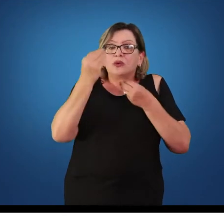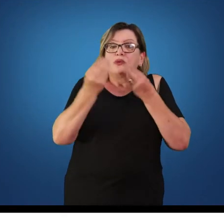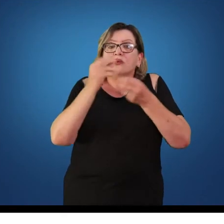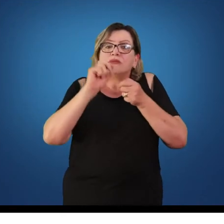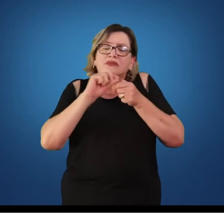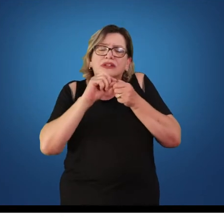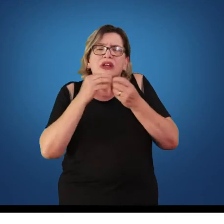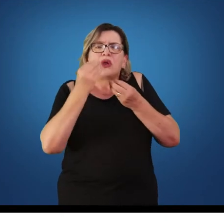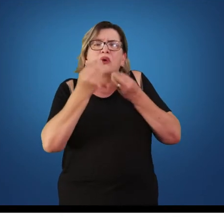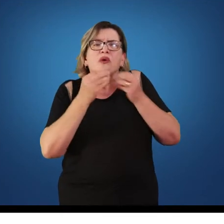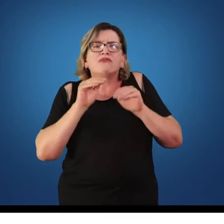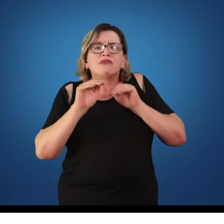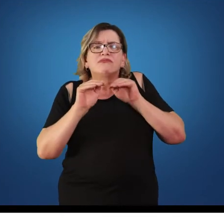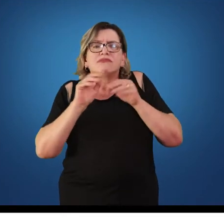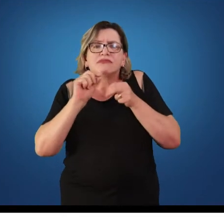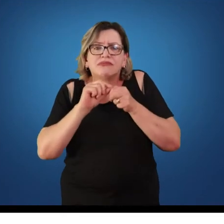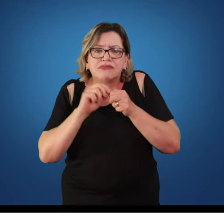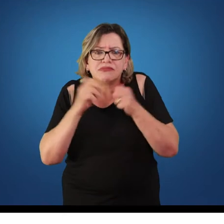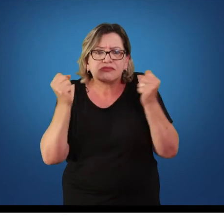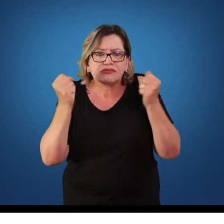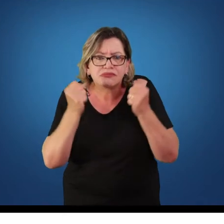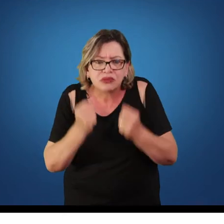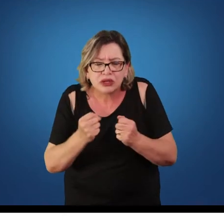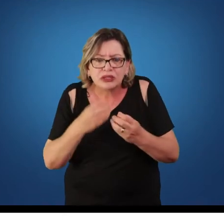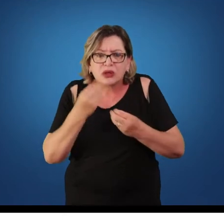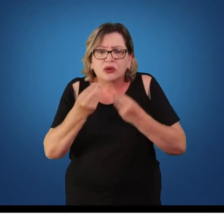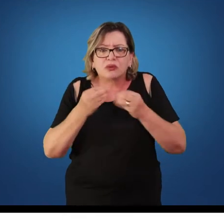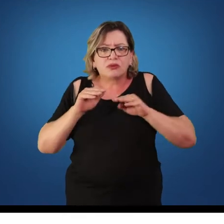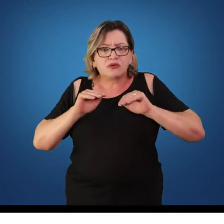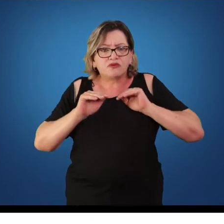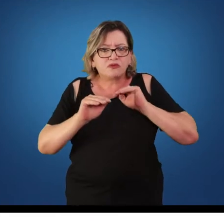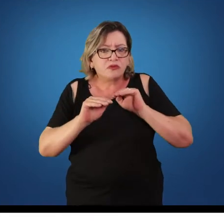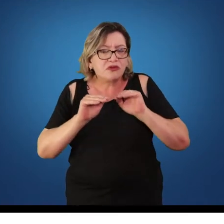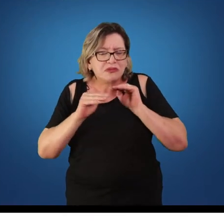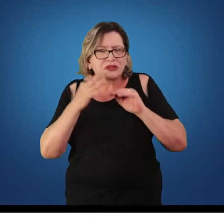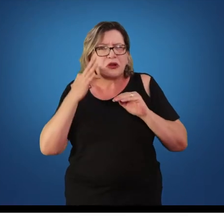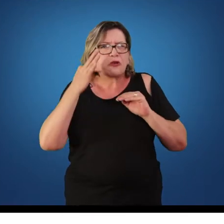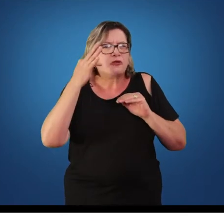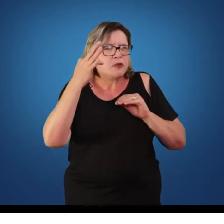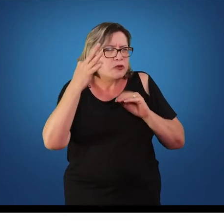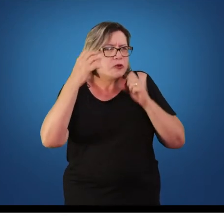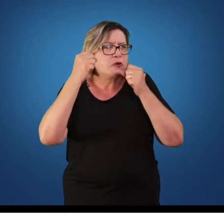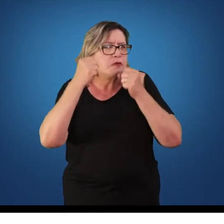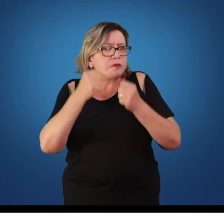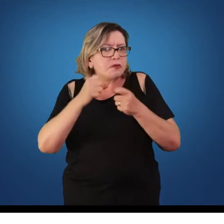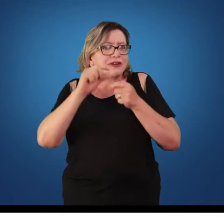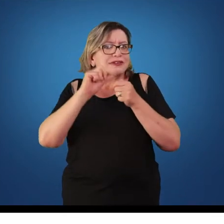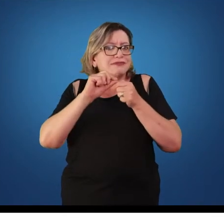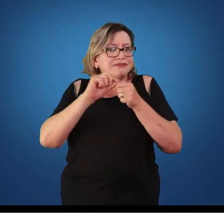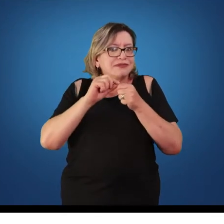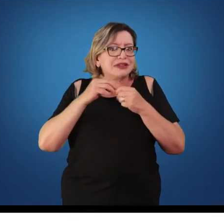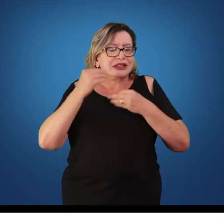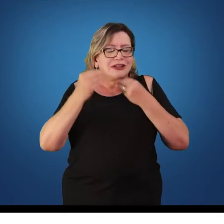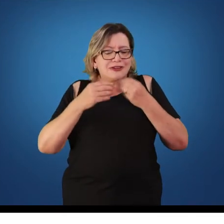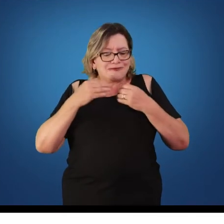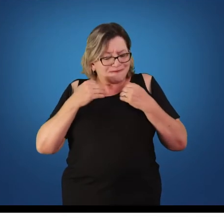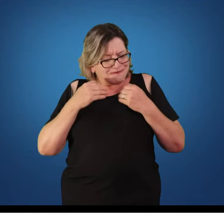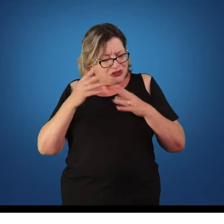ele consegue fazer ou que tipos de movimentos ele pode vir a conseguir fazer na medida que ele vá tomando consciência de cada parte